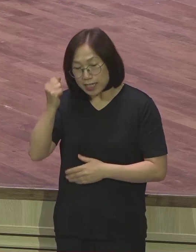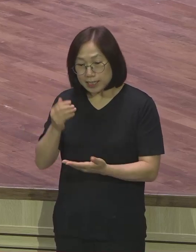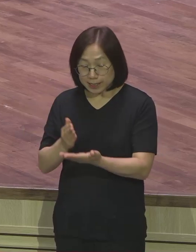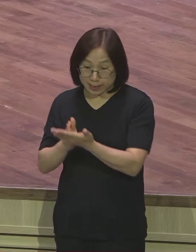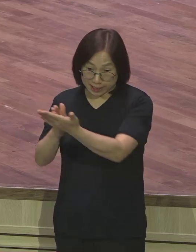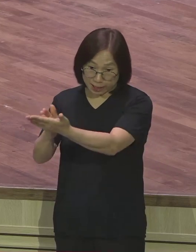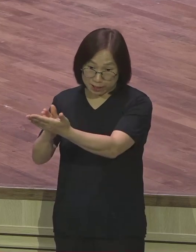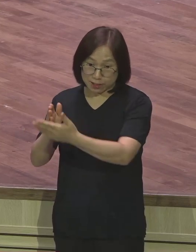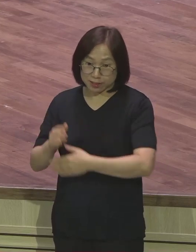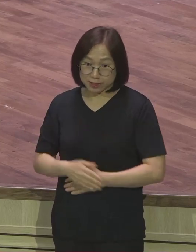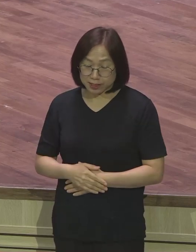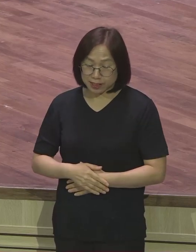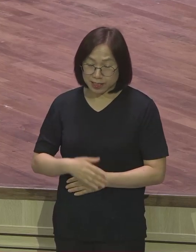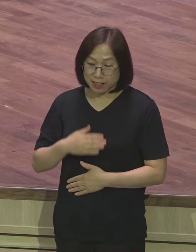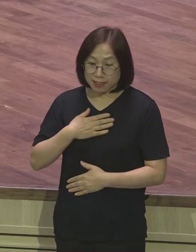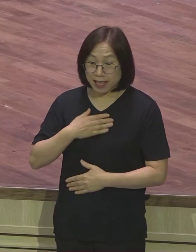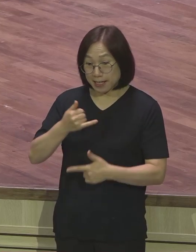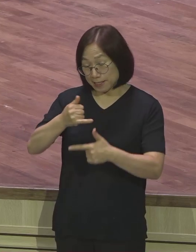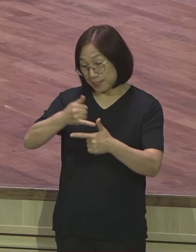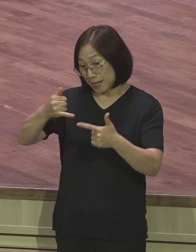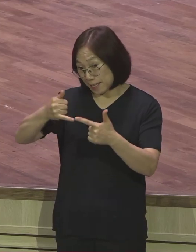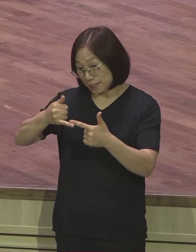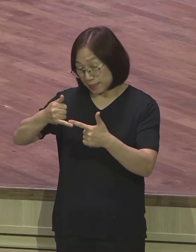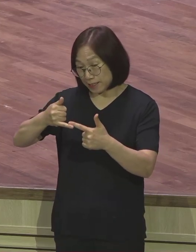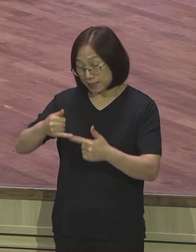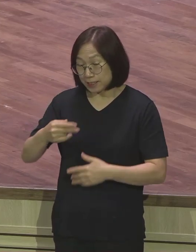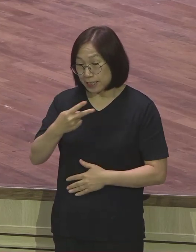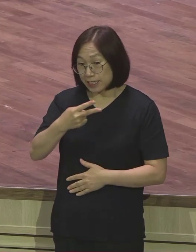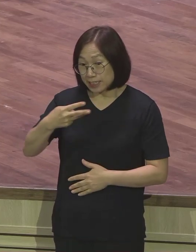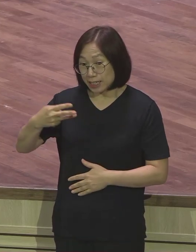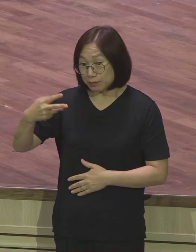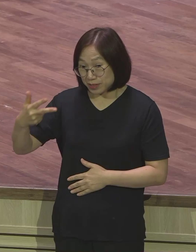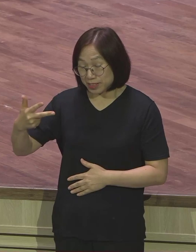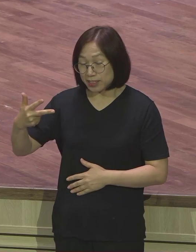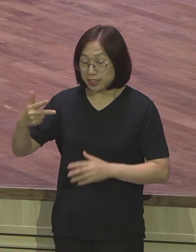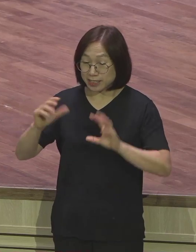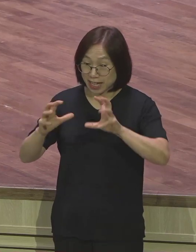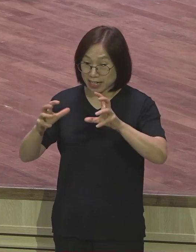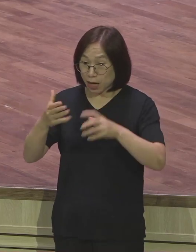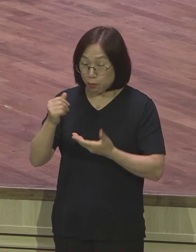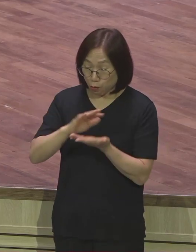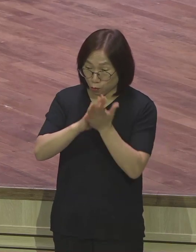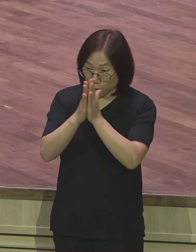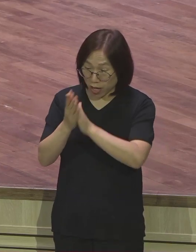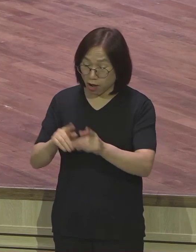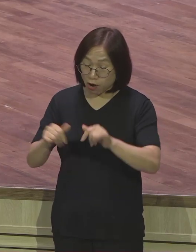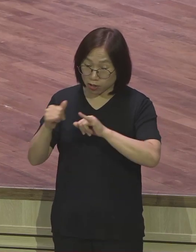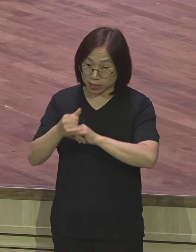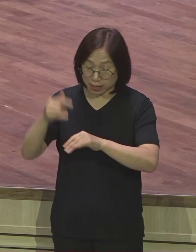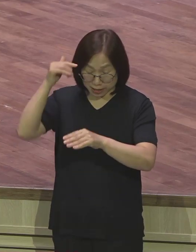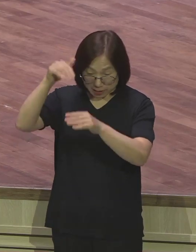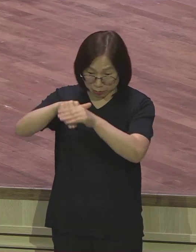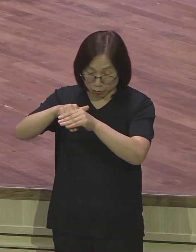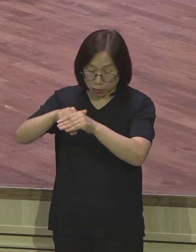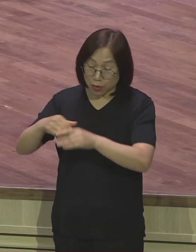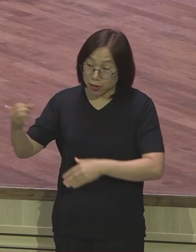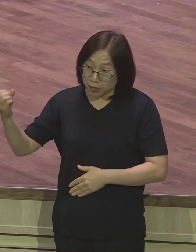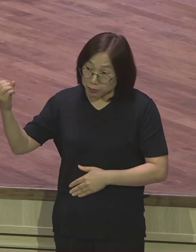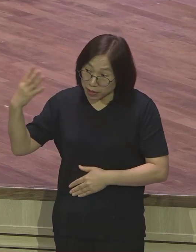왜냐하면 저희 자녀들에게 237나라 보그마의 언약을 심어주고 237나라 말로만 듣는 게 아니고 그 현장을 직접